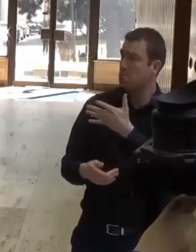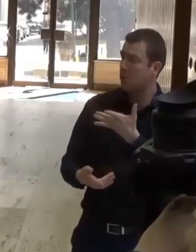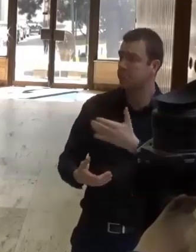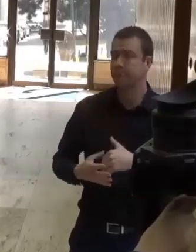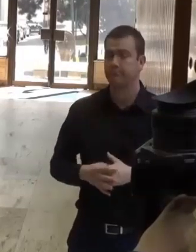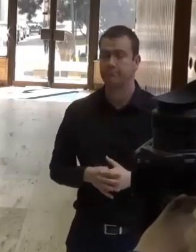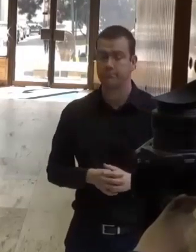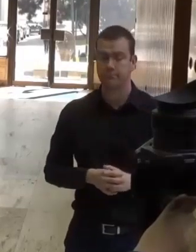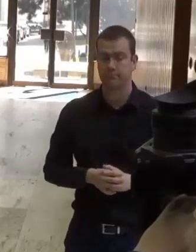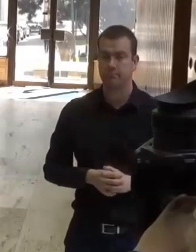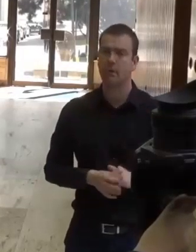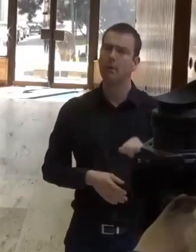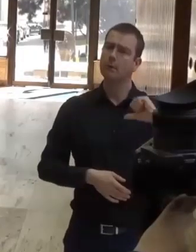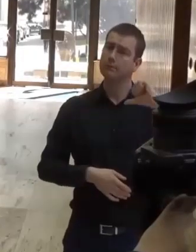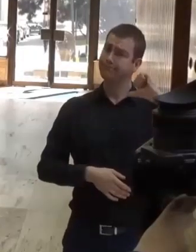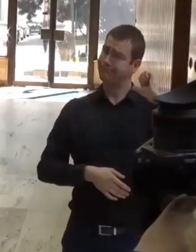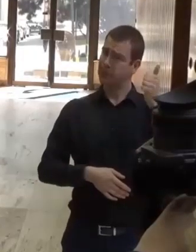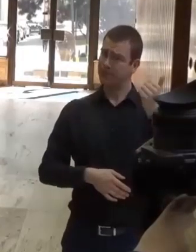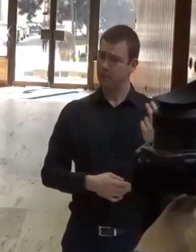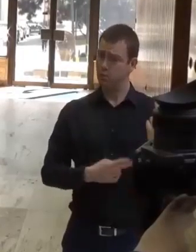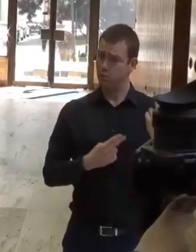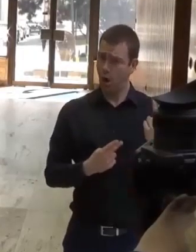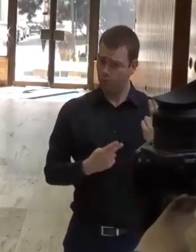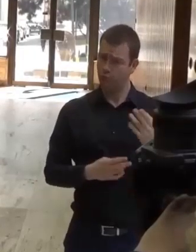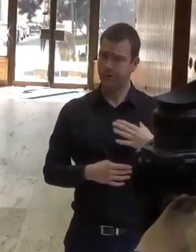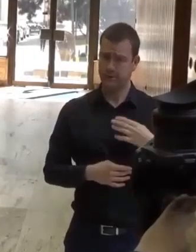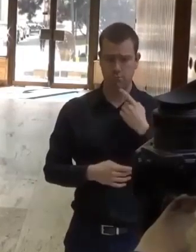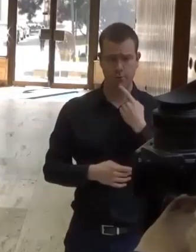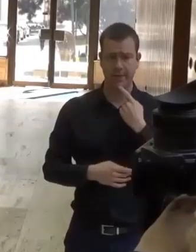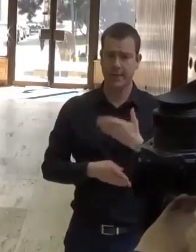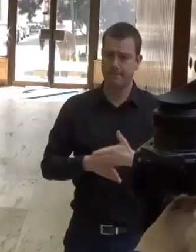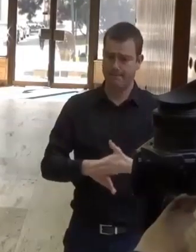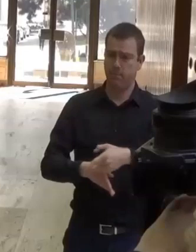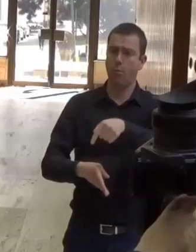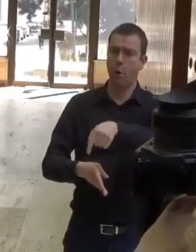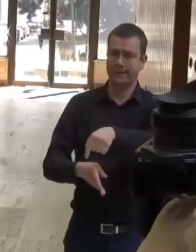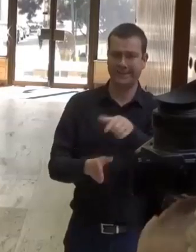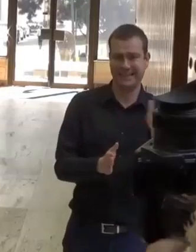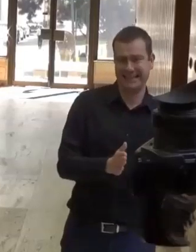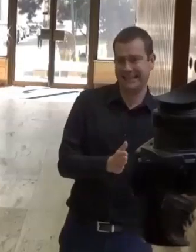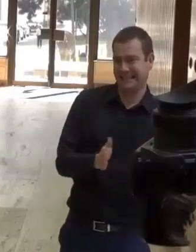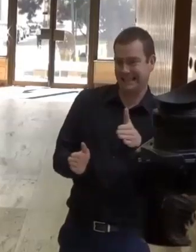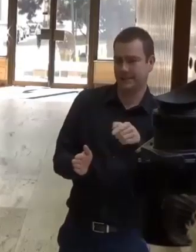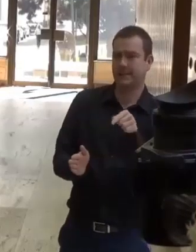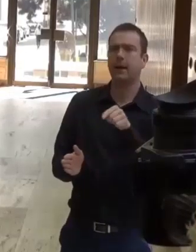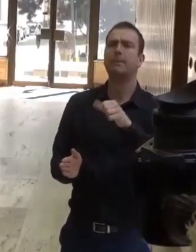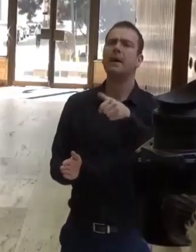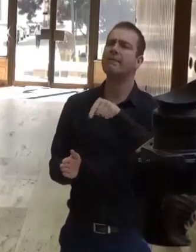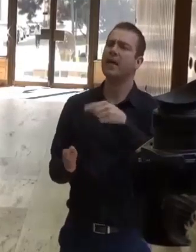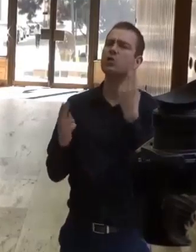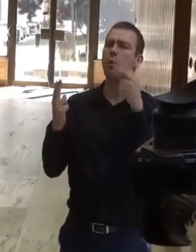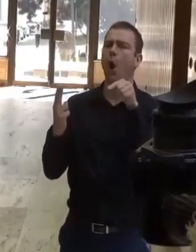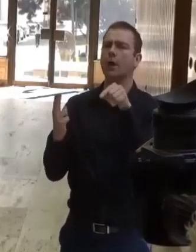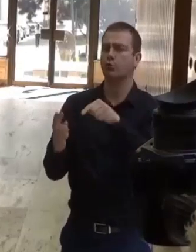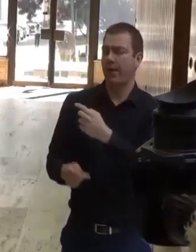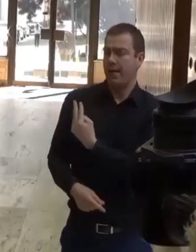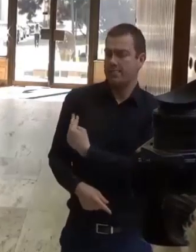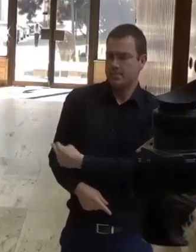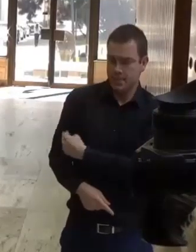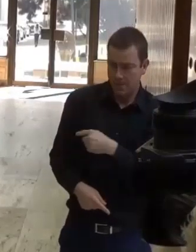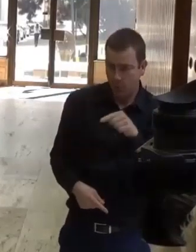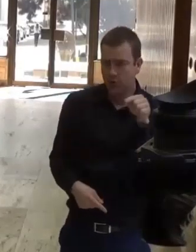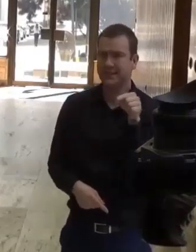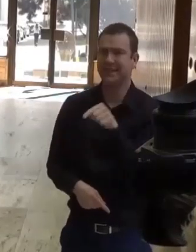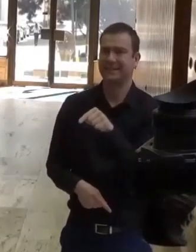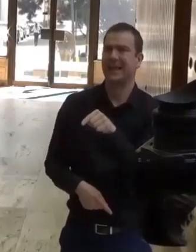V prvom rade pomoc treba presmerovať na vybavenie zdravotníckých zariadení a zdravotníckého